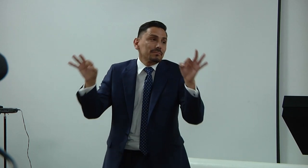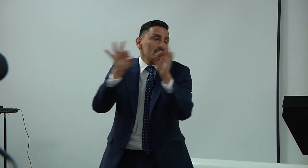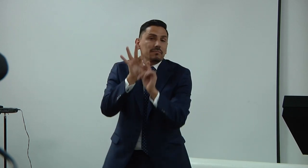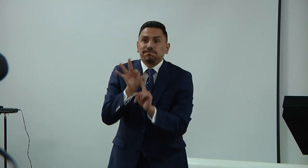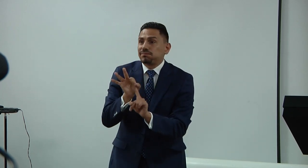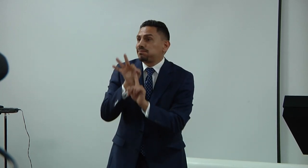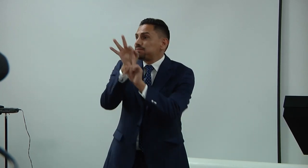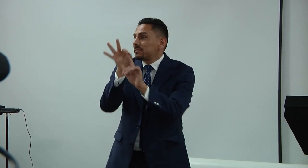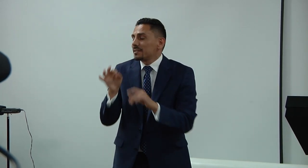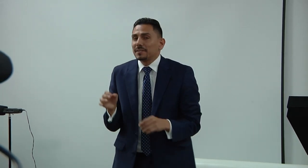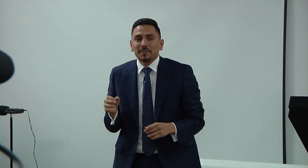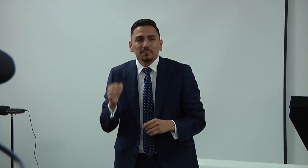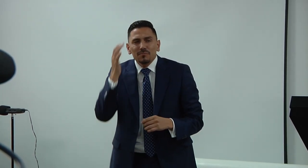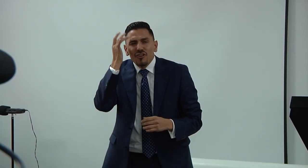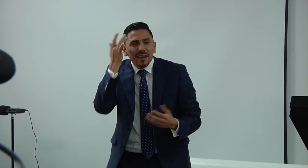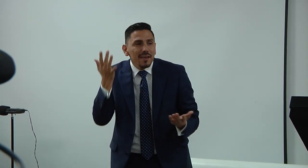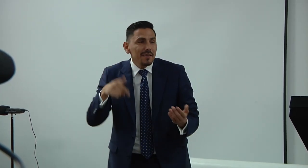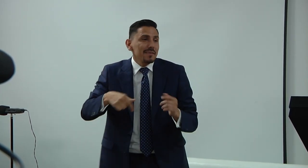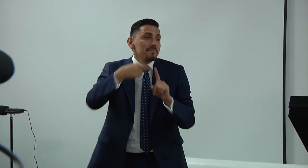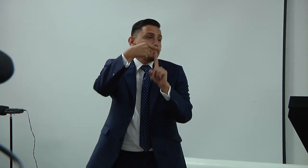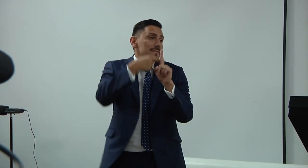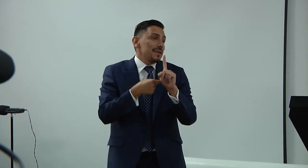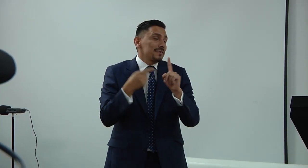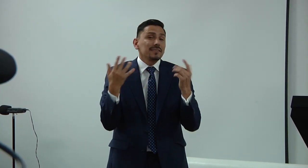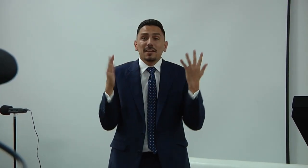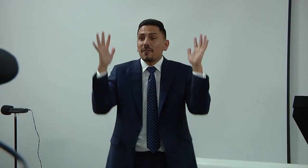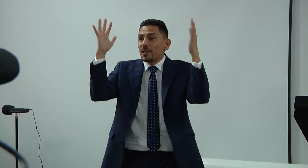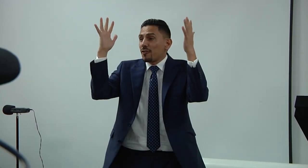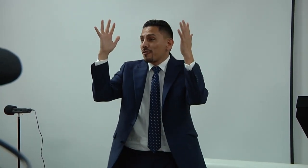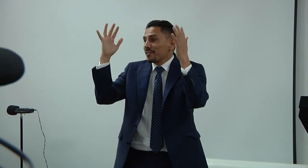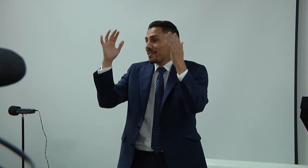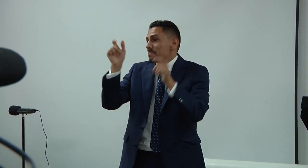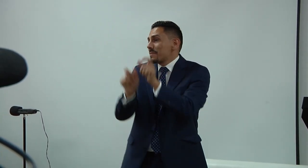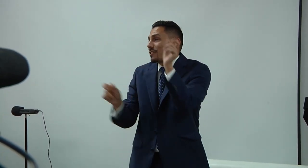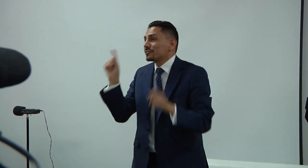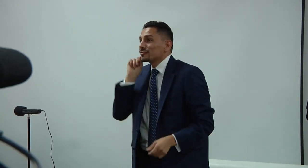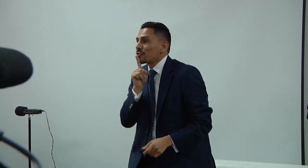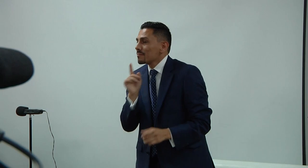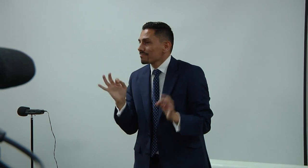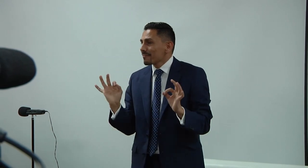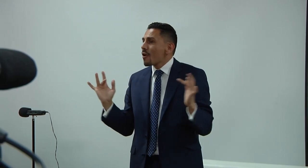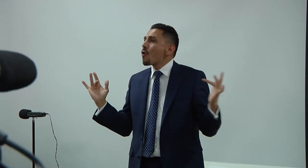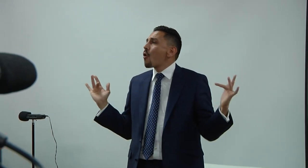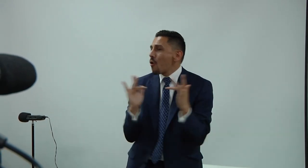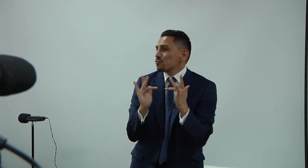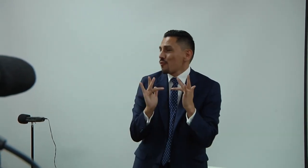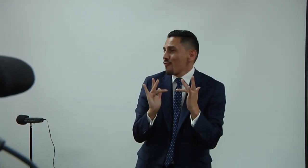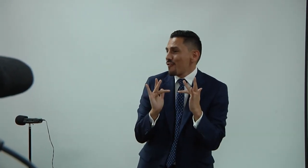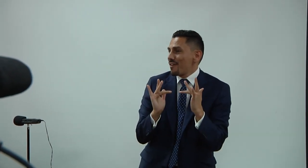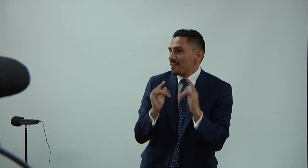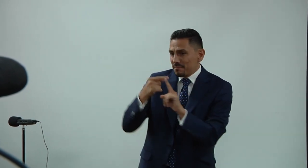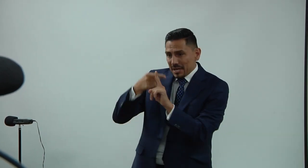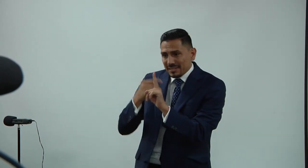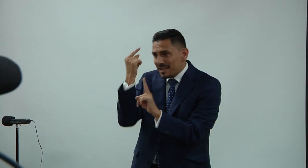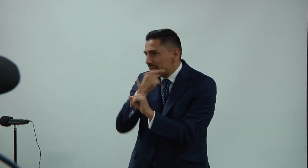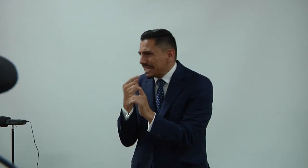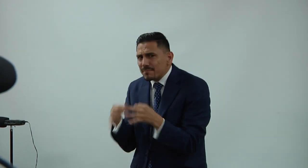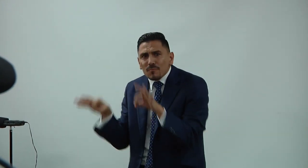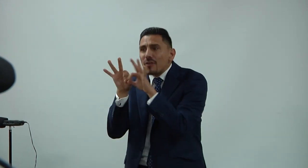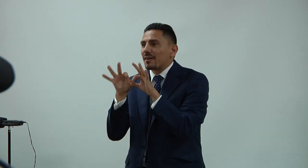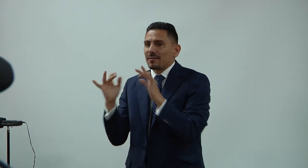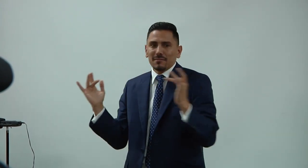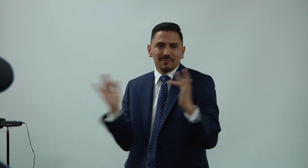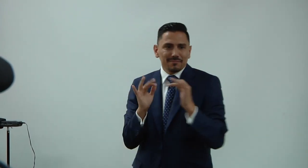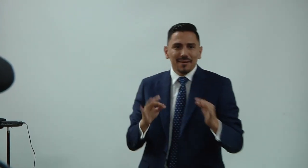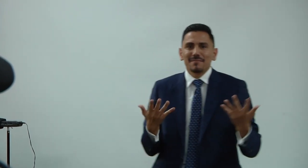Ya es importante este día en el de septiembre. ¿Y por qué? Porque es el mes en el que celebramos a la persona sorda. Y es algo muy